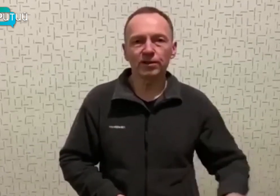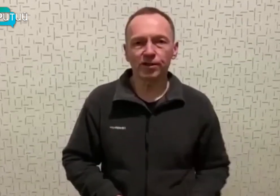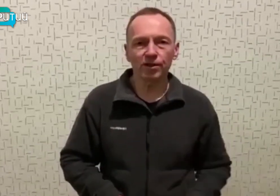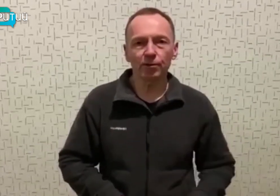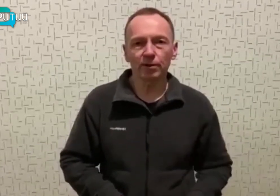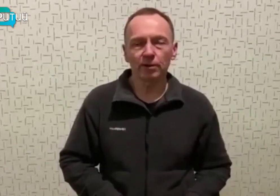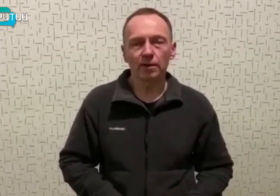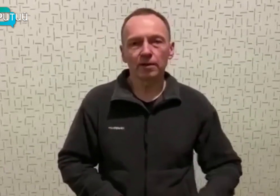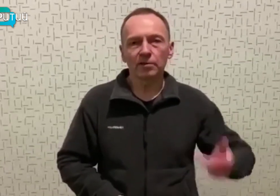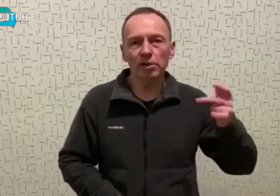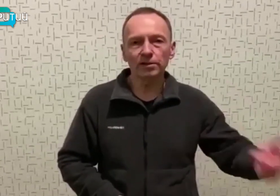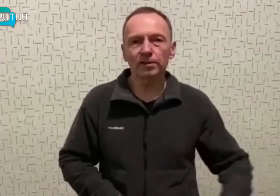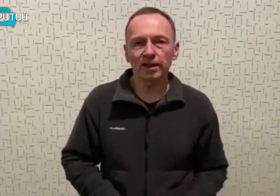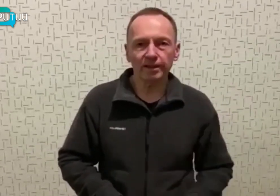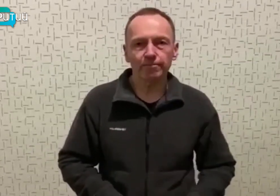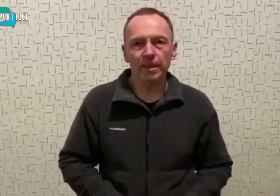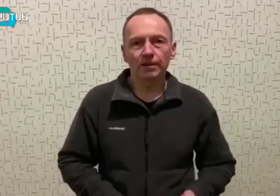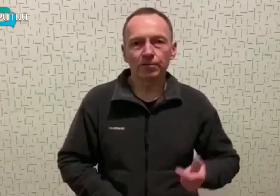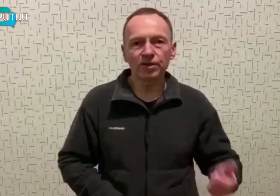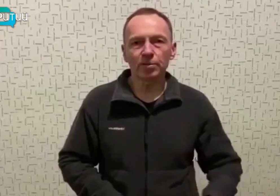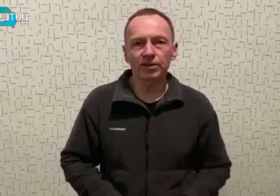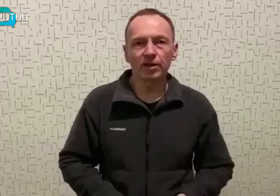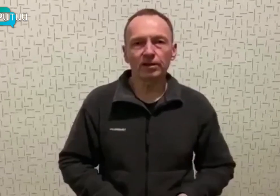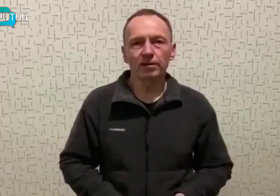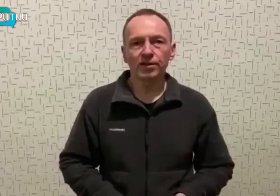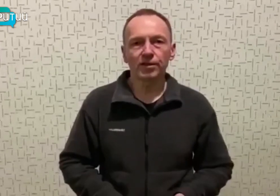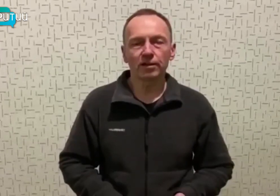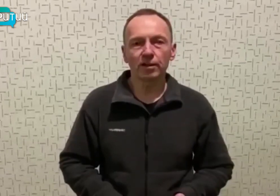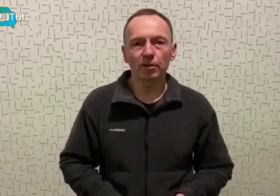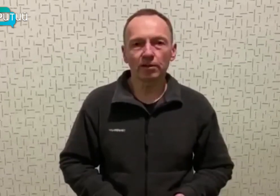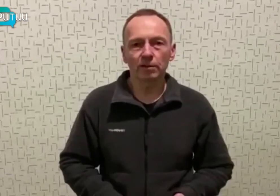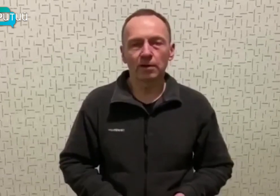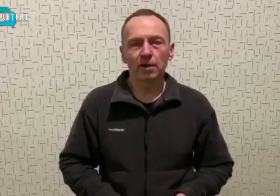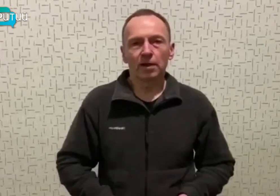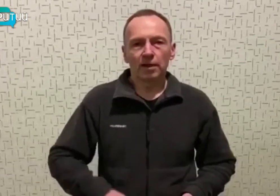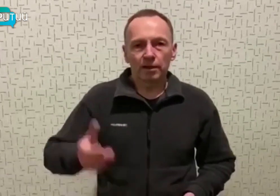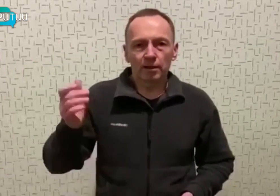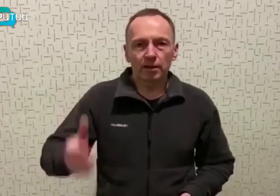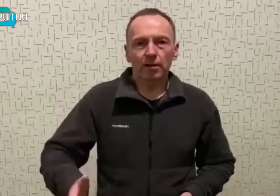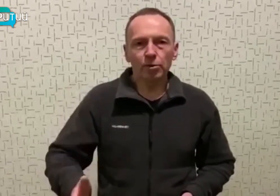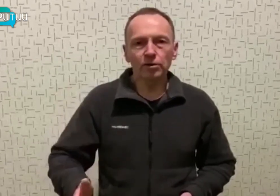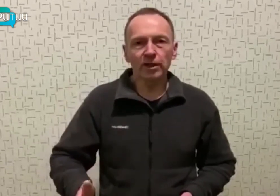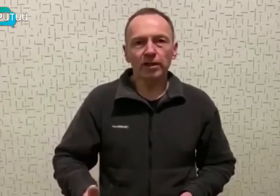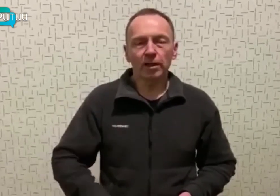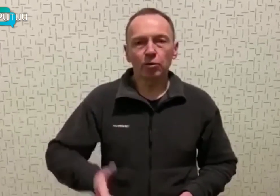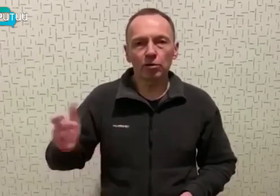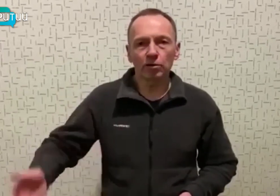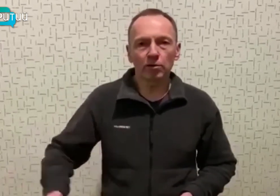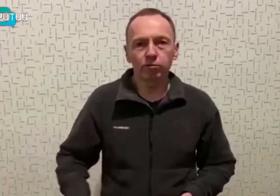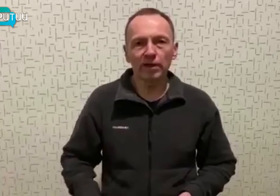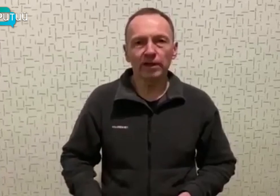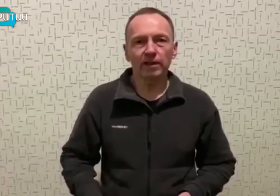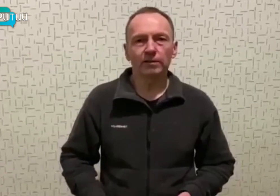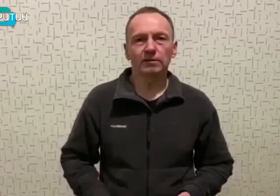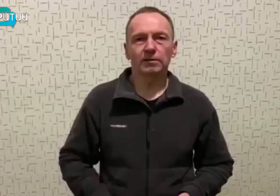200 тисяч гривень, спалений танк – 250 тисяч гривень, полонені або